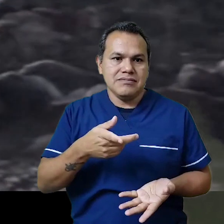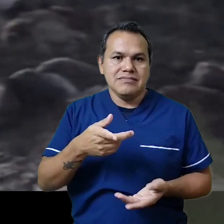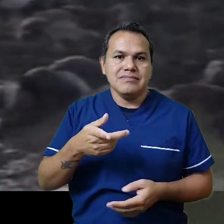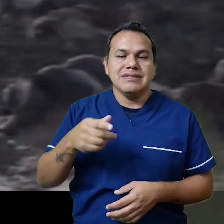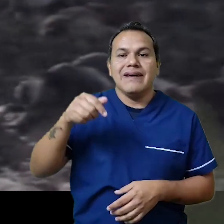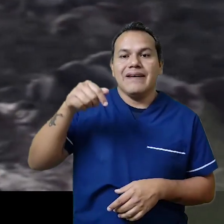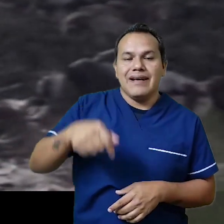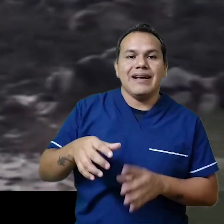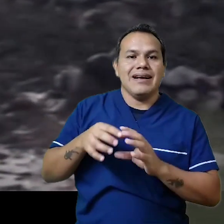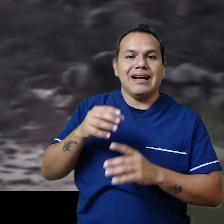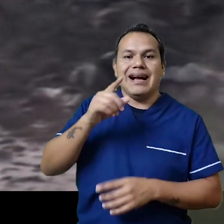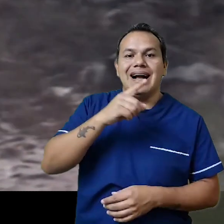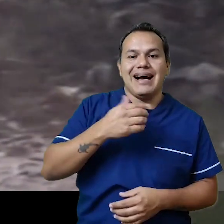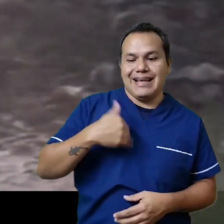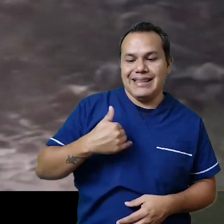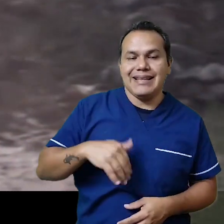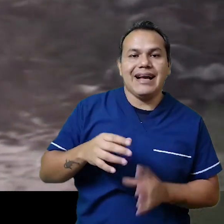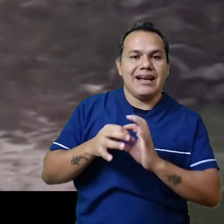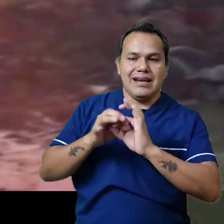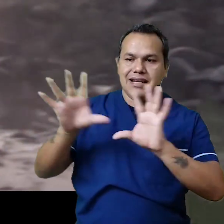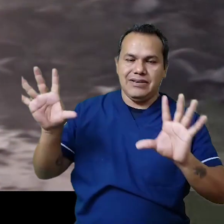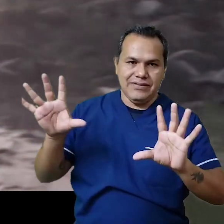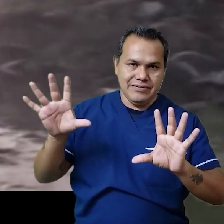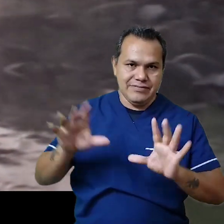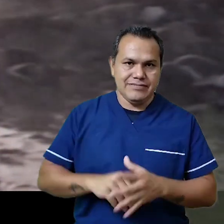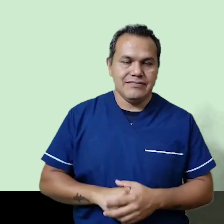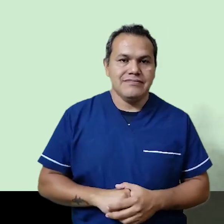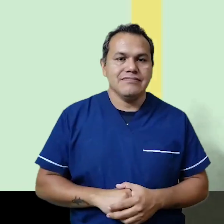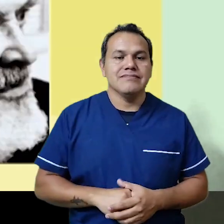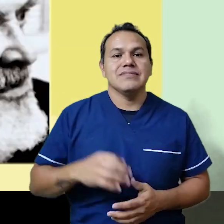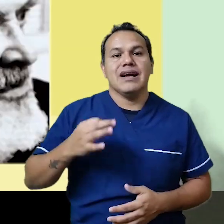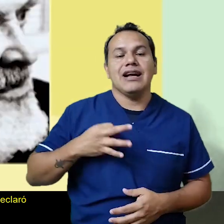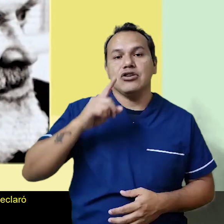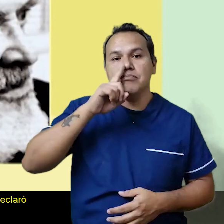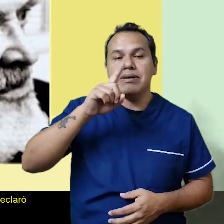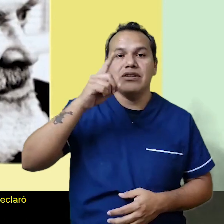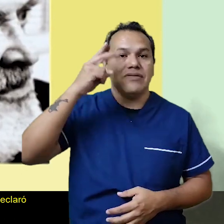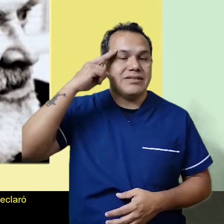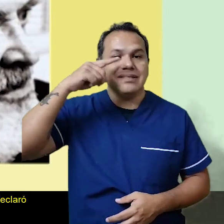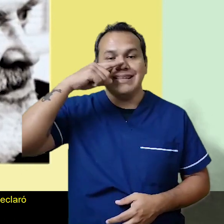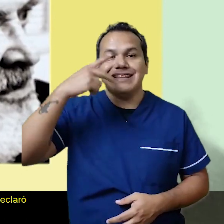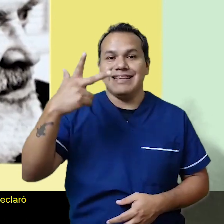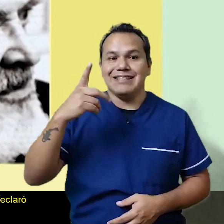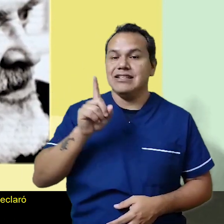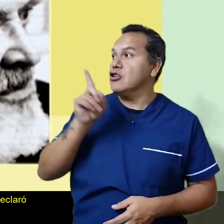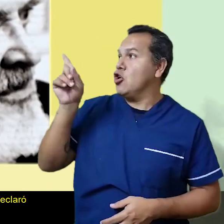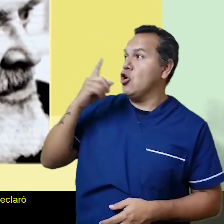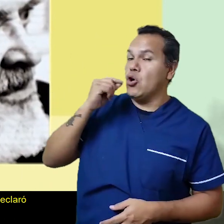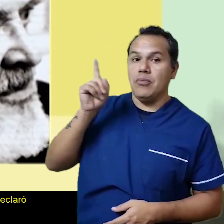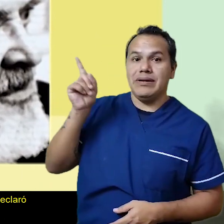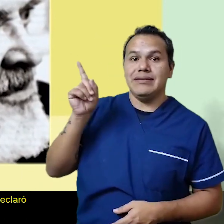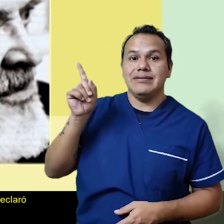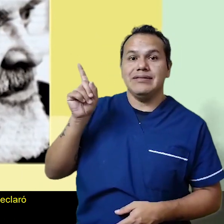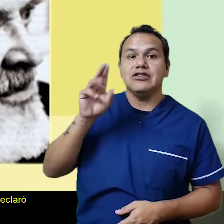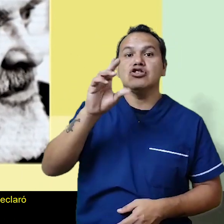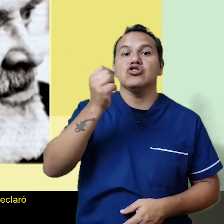debieron reconocer nuestra condición de nación libre e independiente. En 1973, por iniciativa del